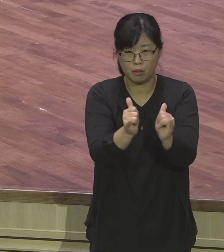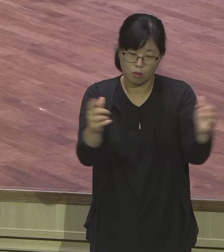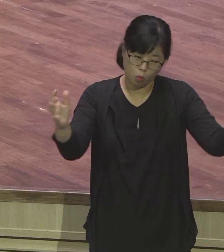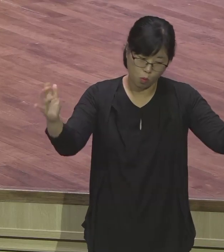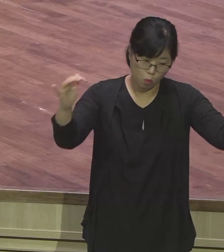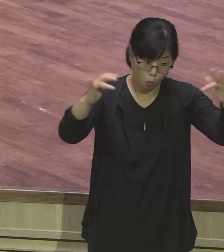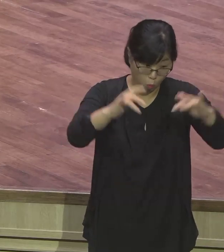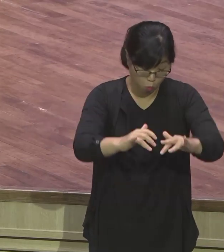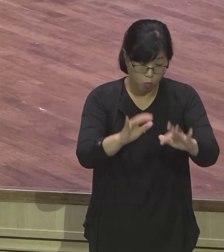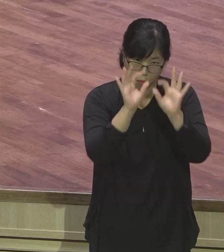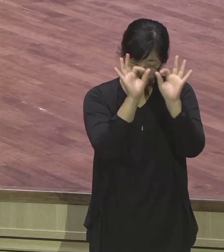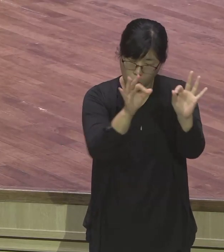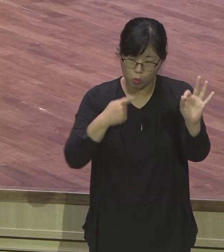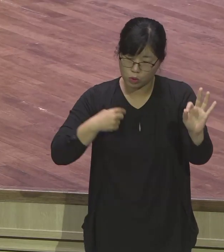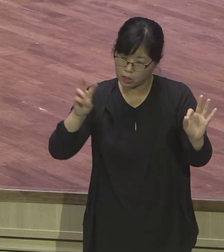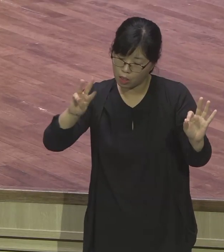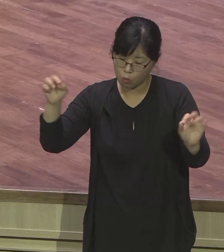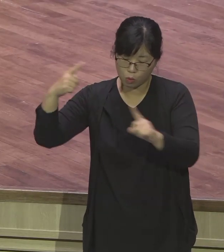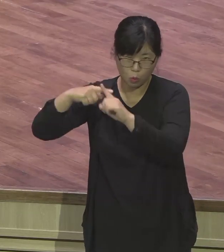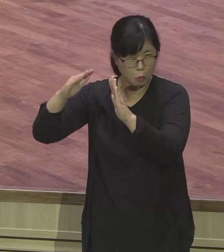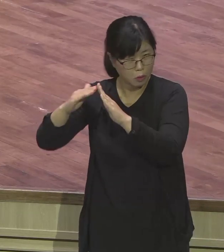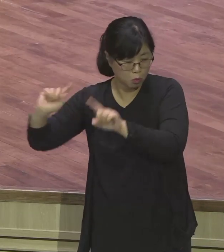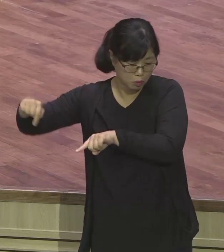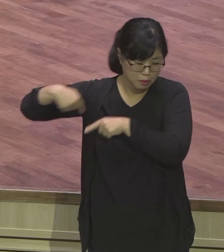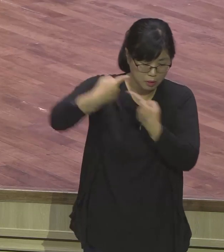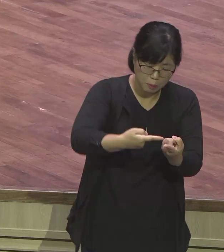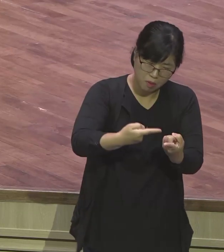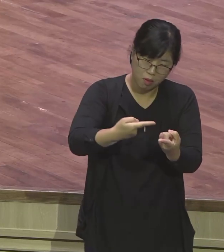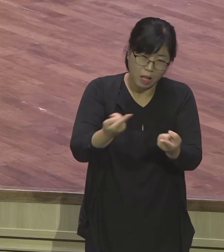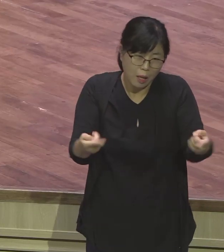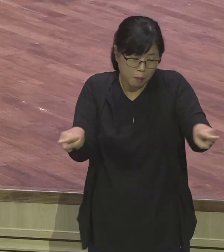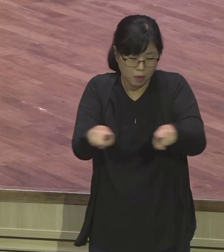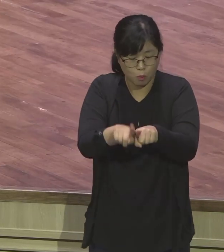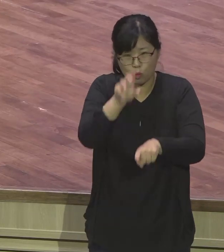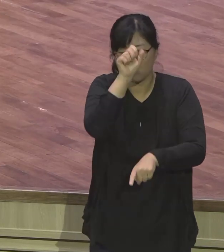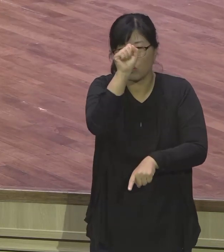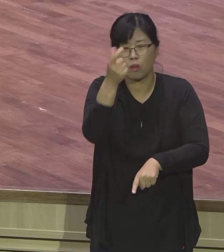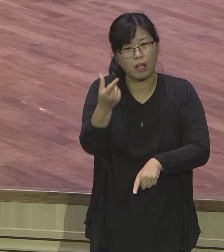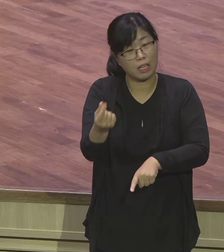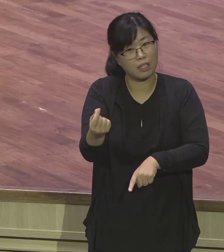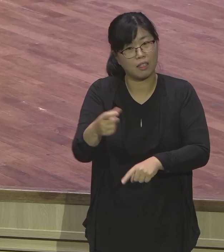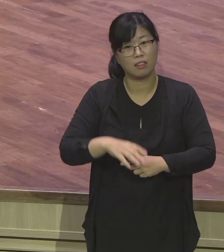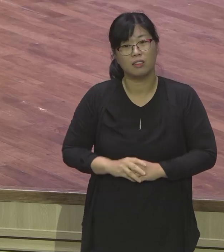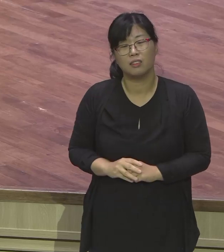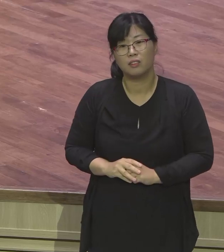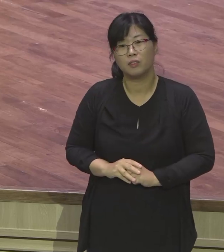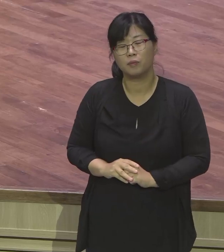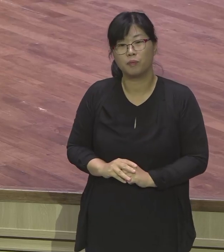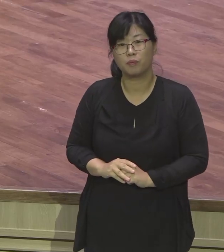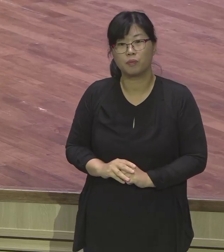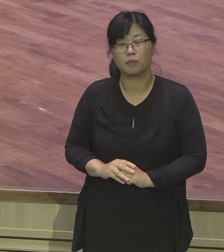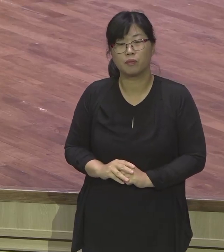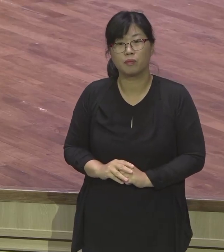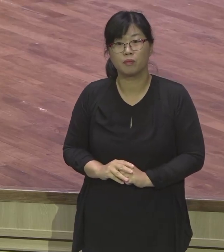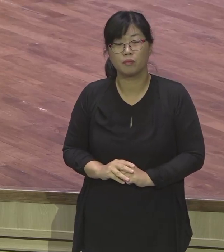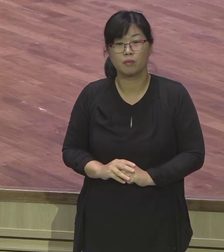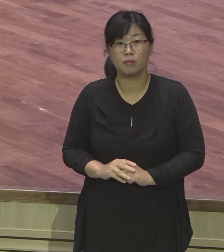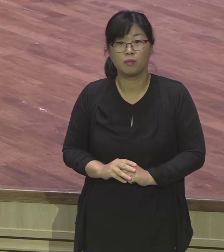산업인과 영산업인, 그렇게 구분해서 한번 대회를 하세요. 우리 파송 오경서 목사님,